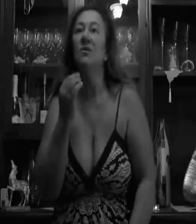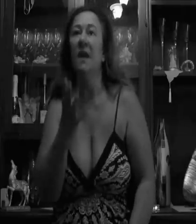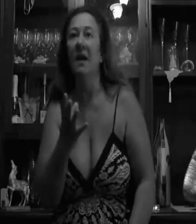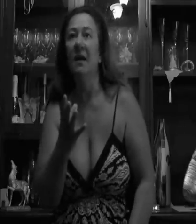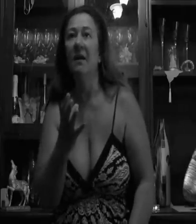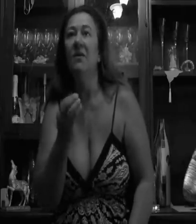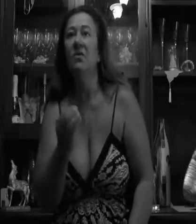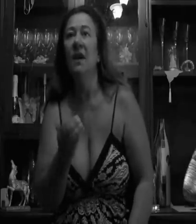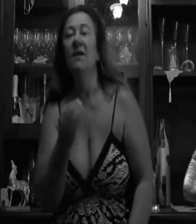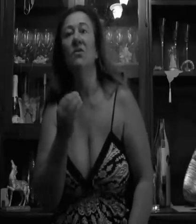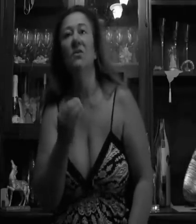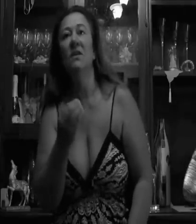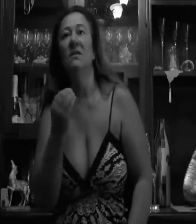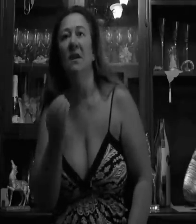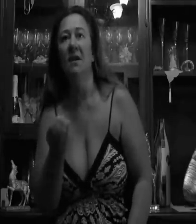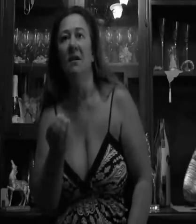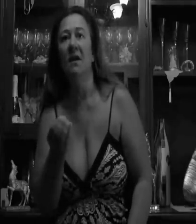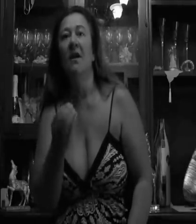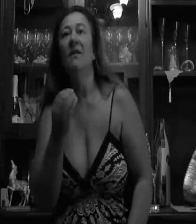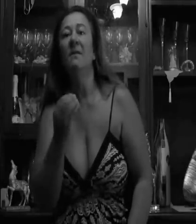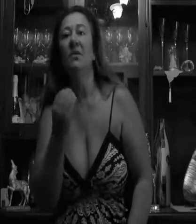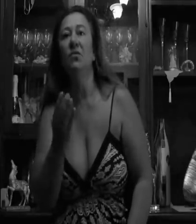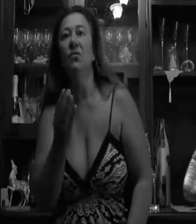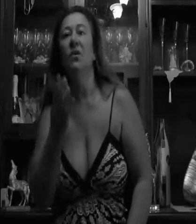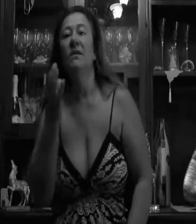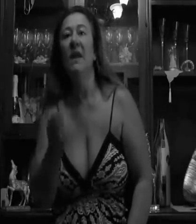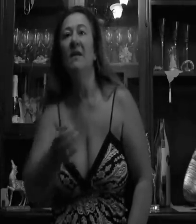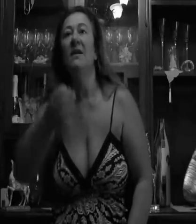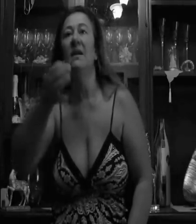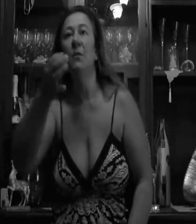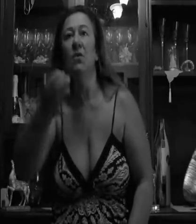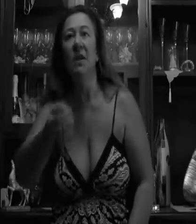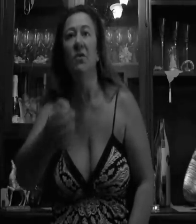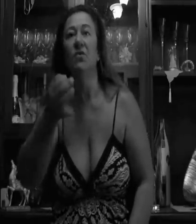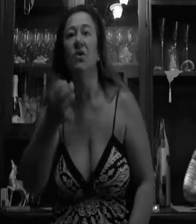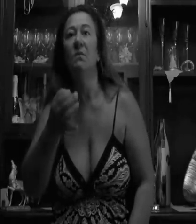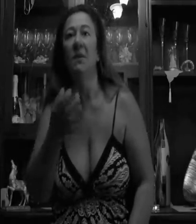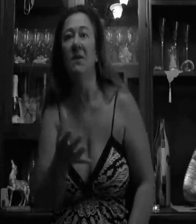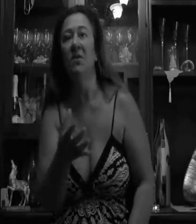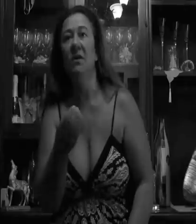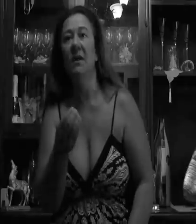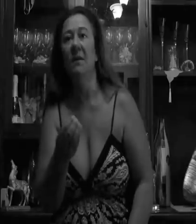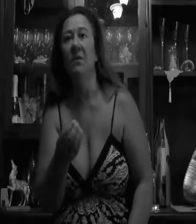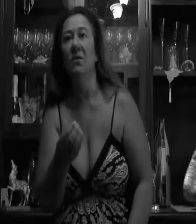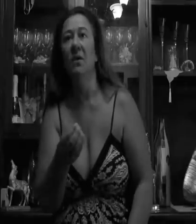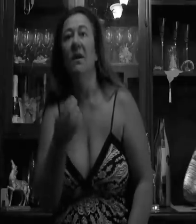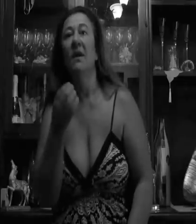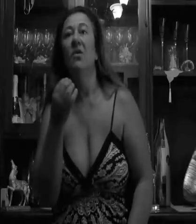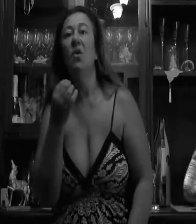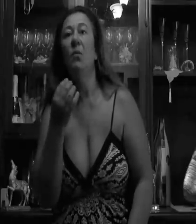Toscana sono stati interati, dappertutto, Terna nel progetto c'è previsto un interamento, non